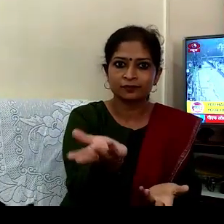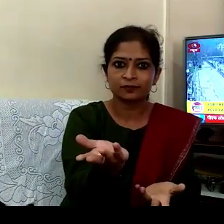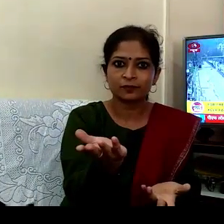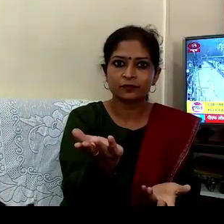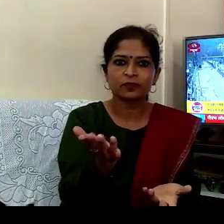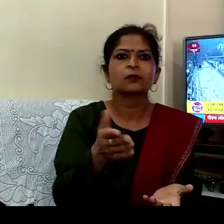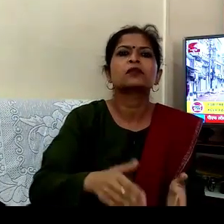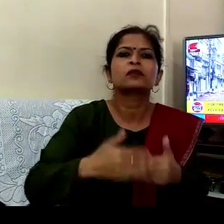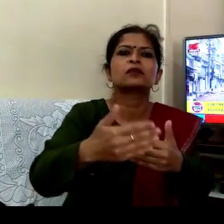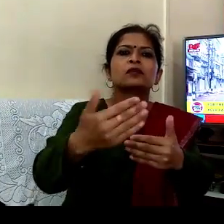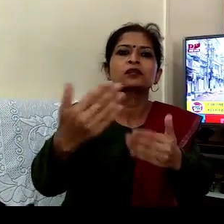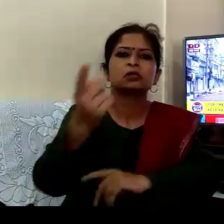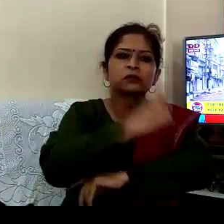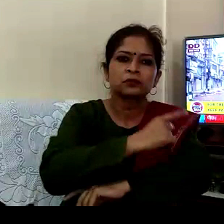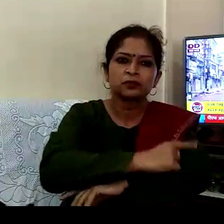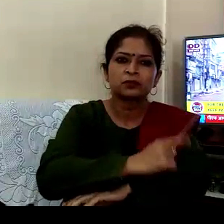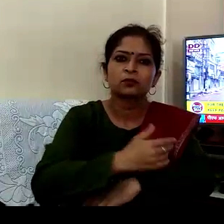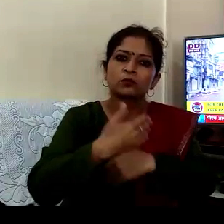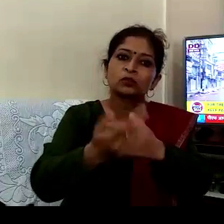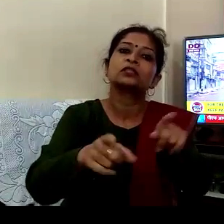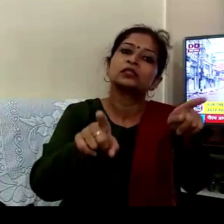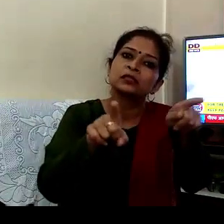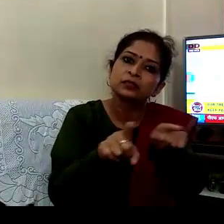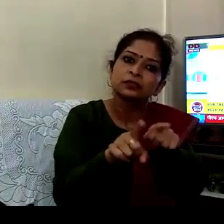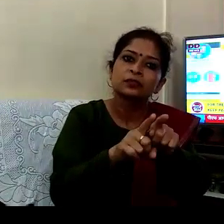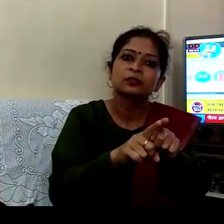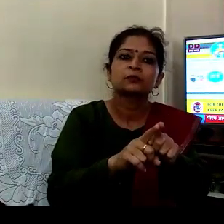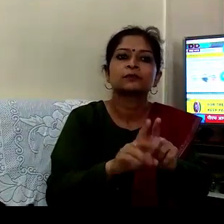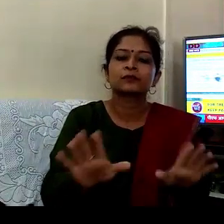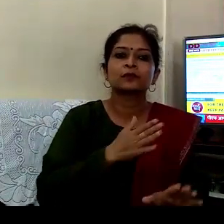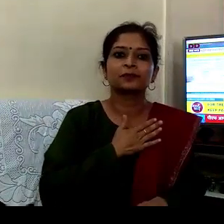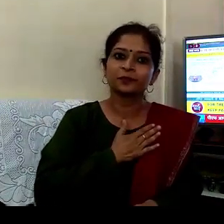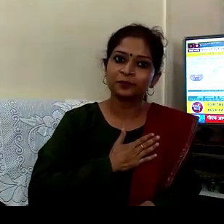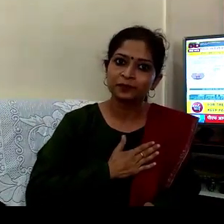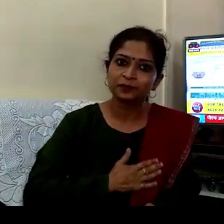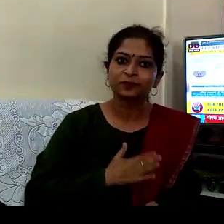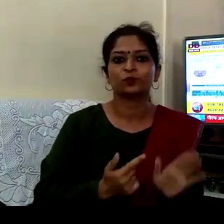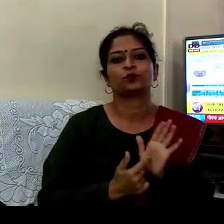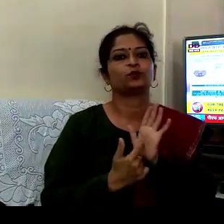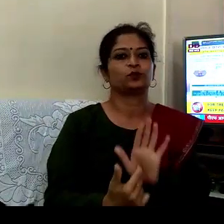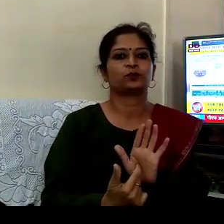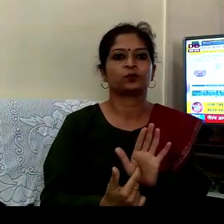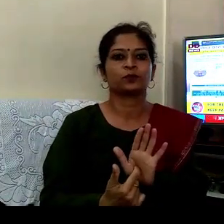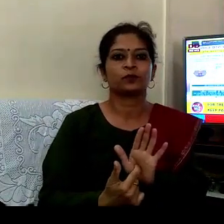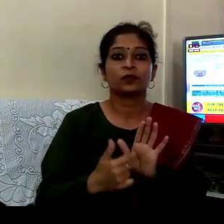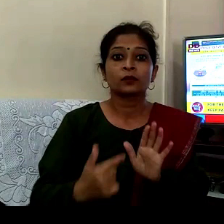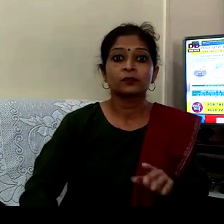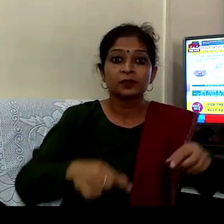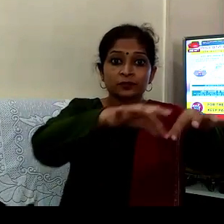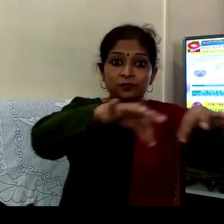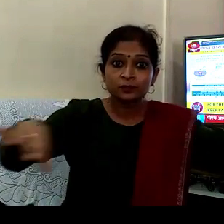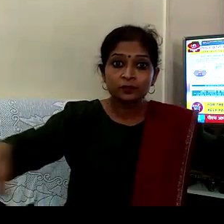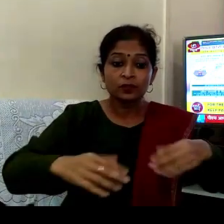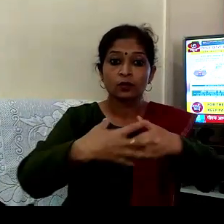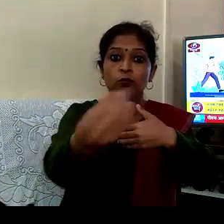آنے والے کئی دنوں تک اسی طرح دھہر یہ دکھانا ہی ہے لکشمن ریکھا کا